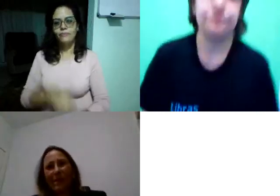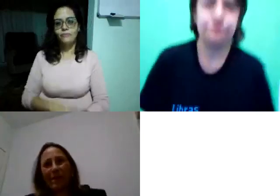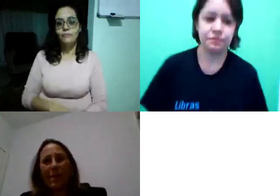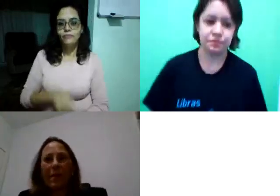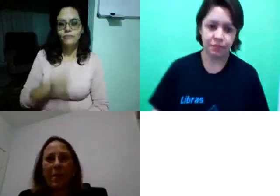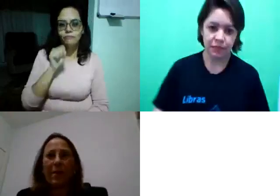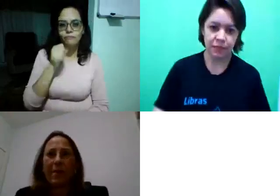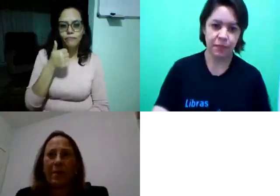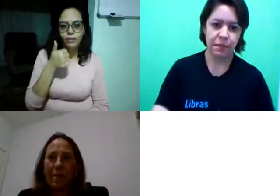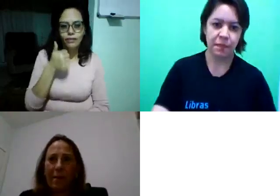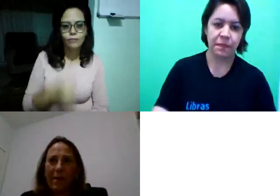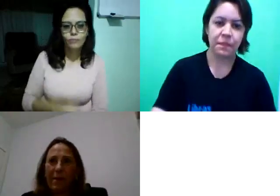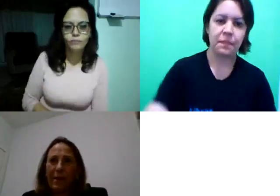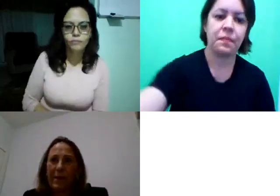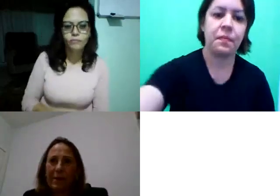Obrigada. Obrigada.